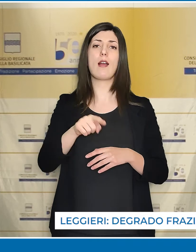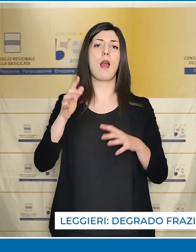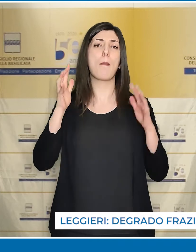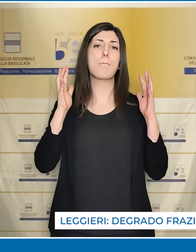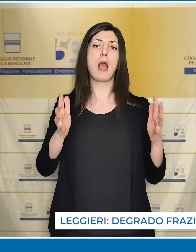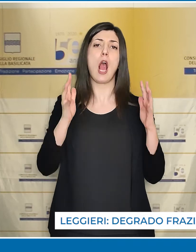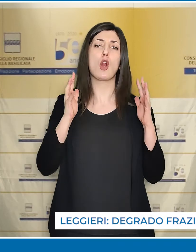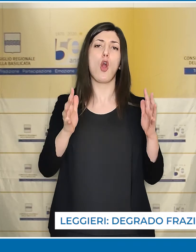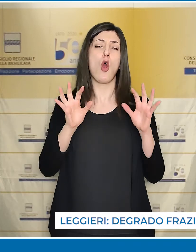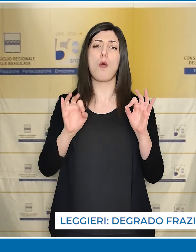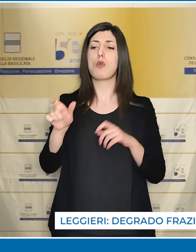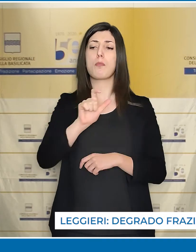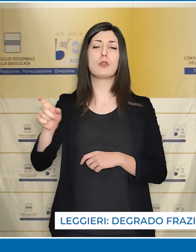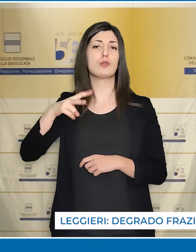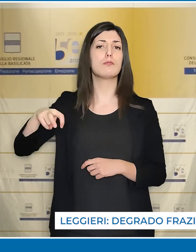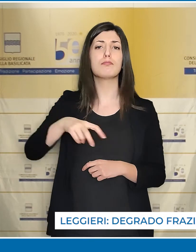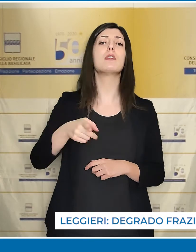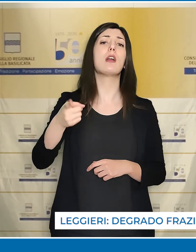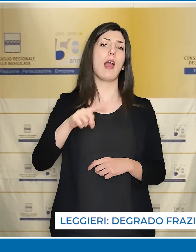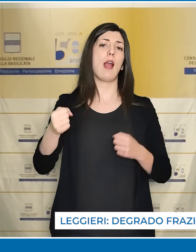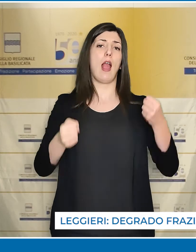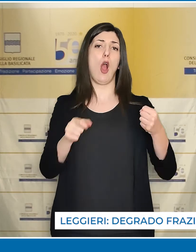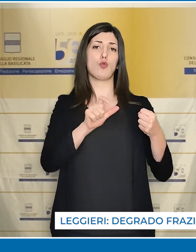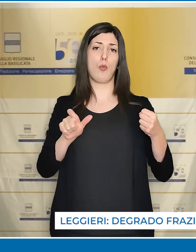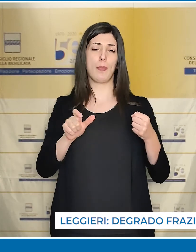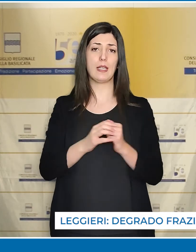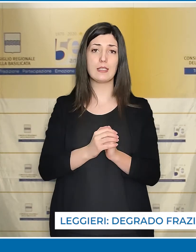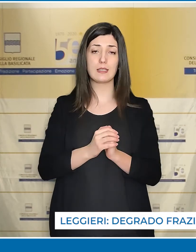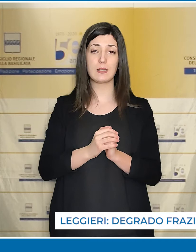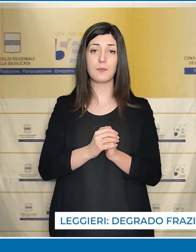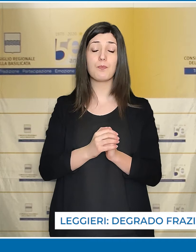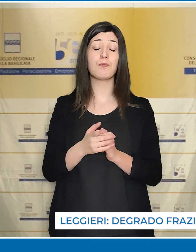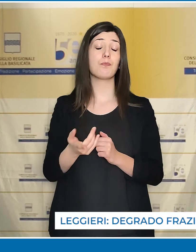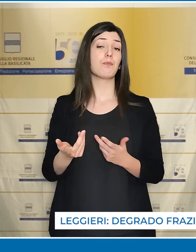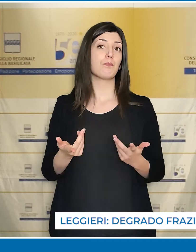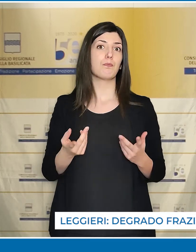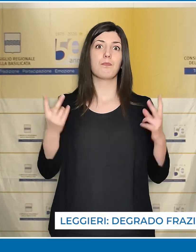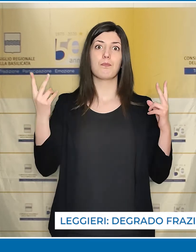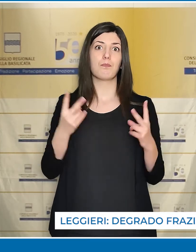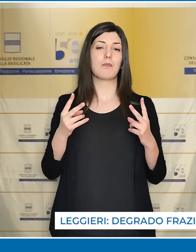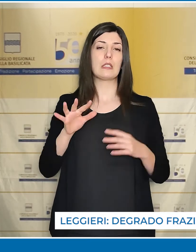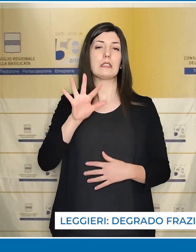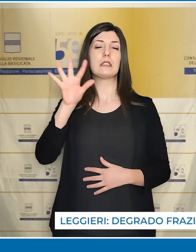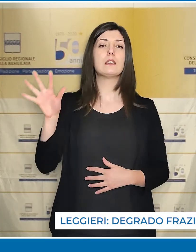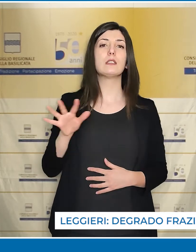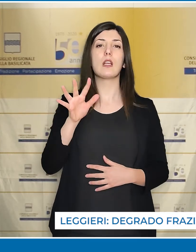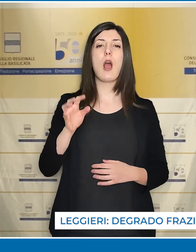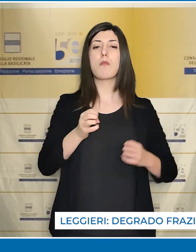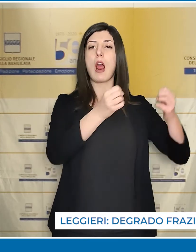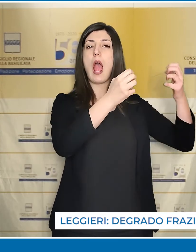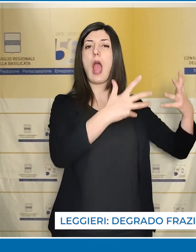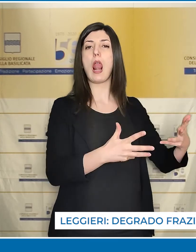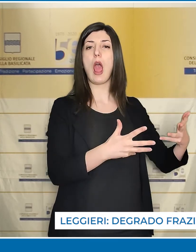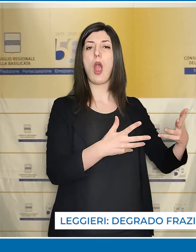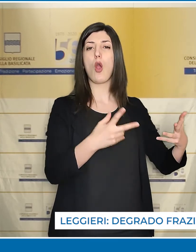pericolosissimi per pedoni e automobilisti. A quanto pare, dice, l'elenco dei